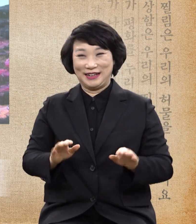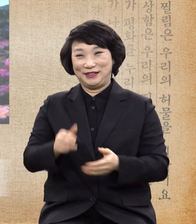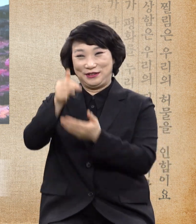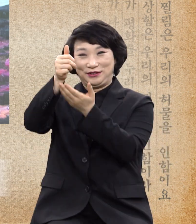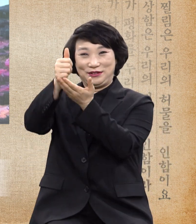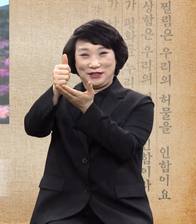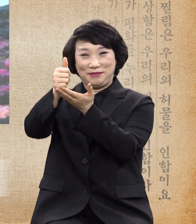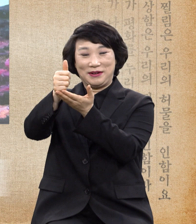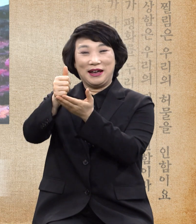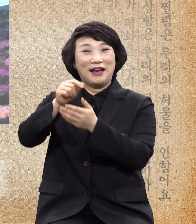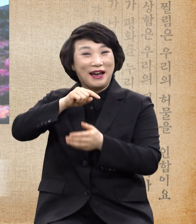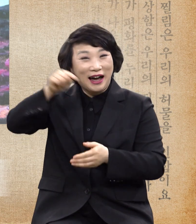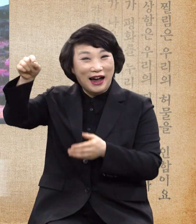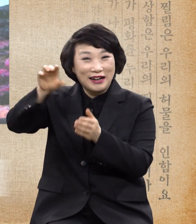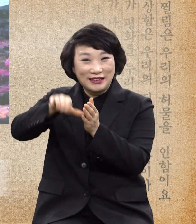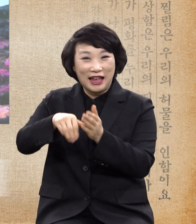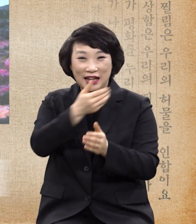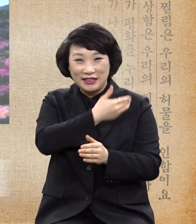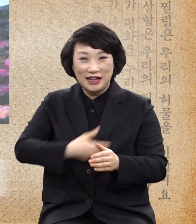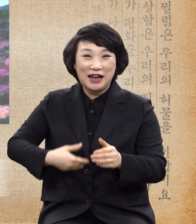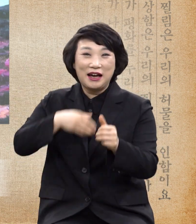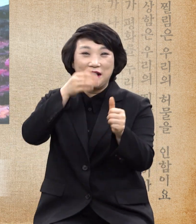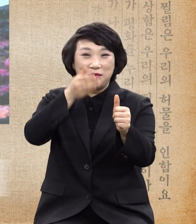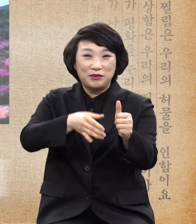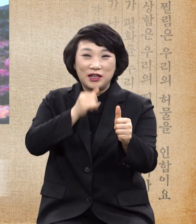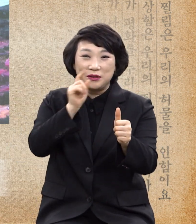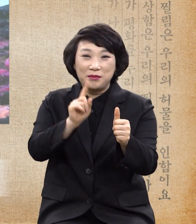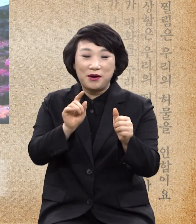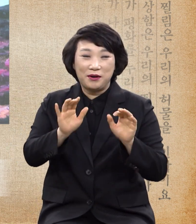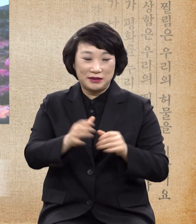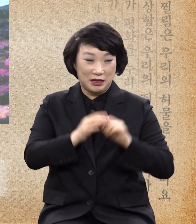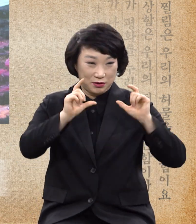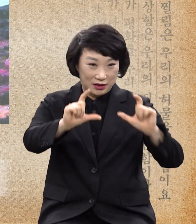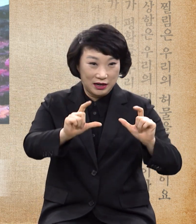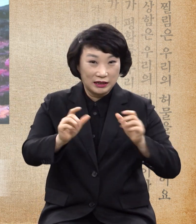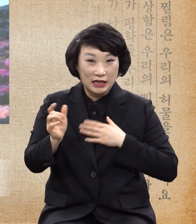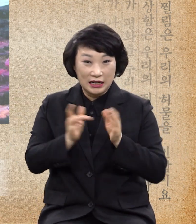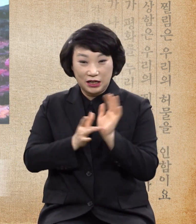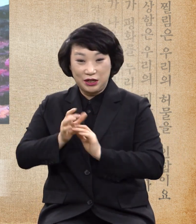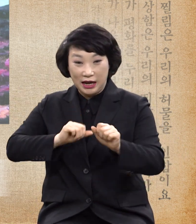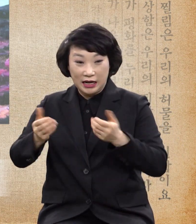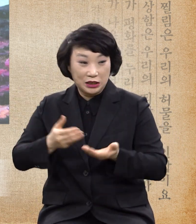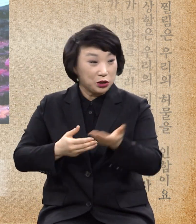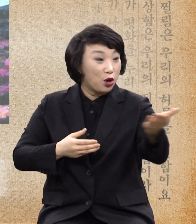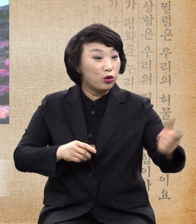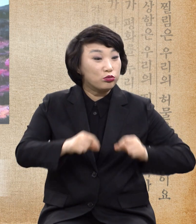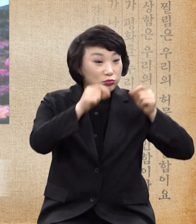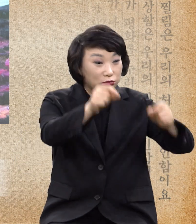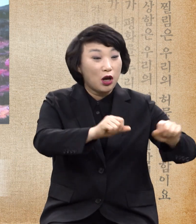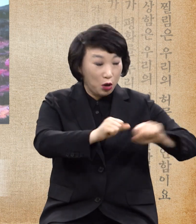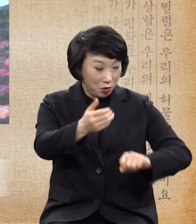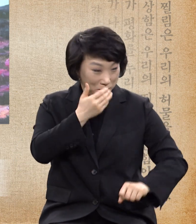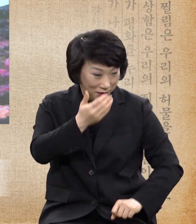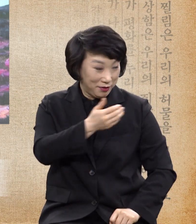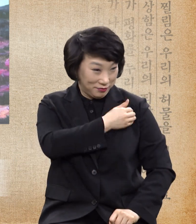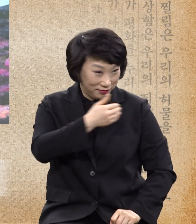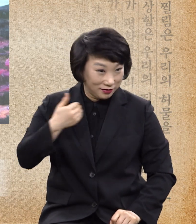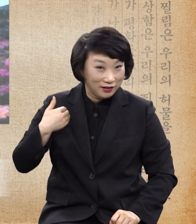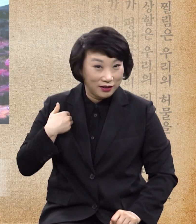가시면서 제자들에게 말씀하시기를 내가 하는 일을 너희도 할 것이오 나보다